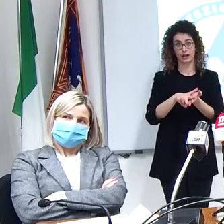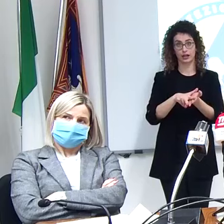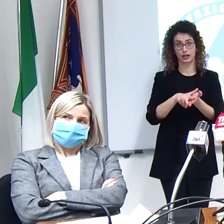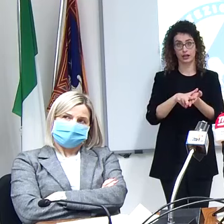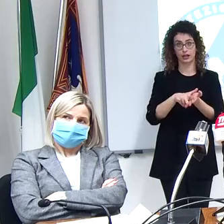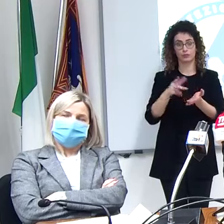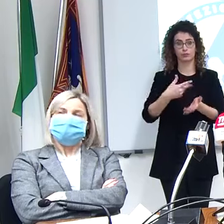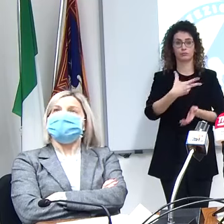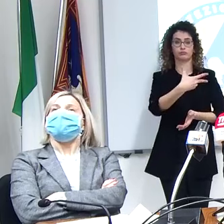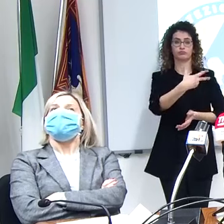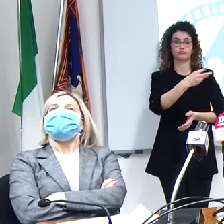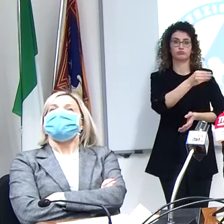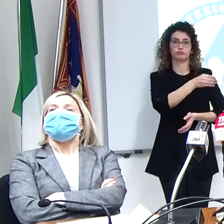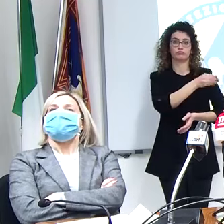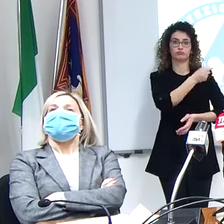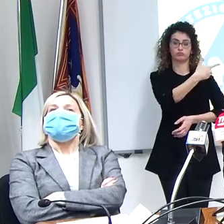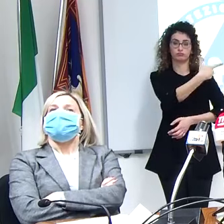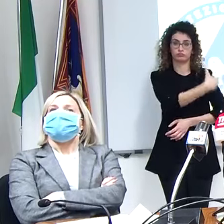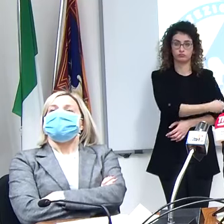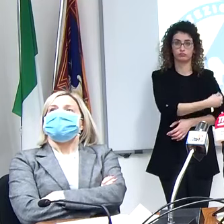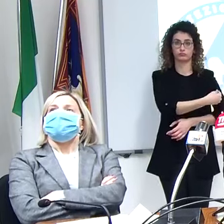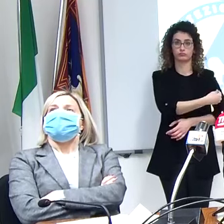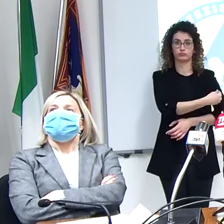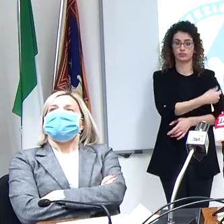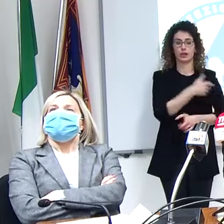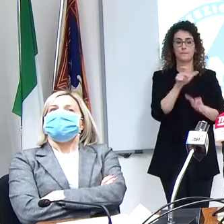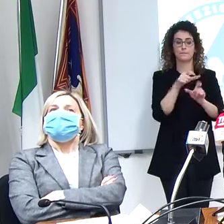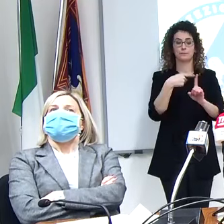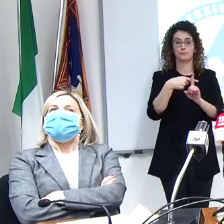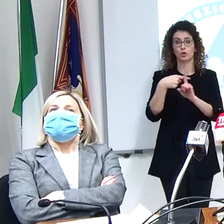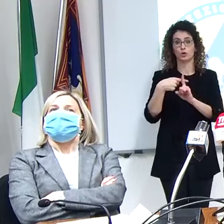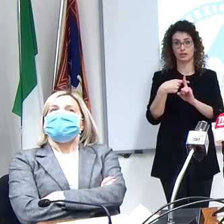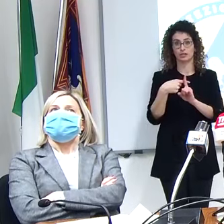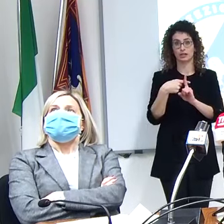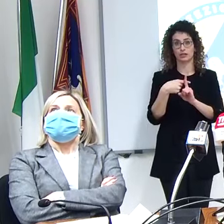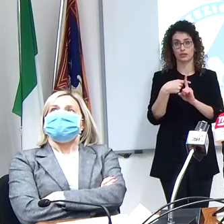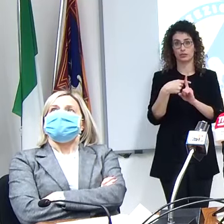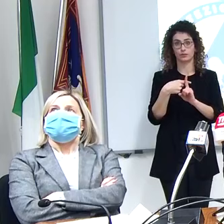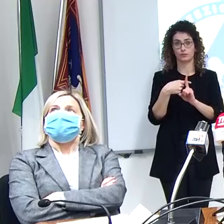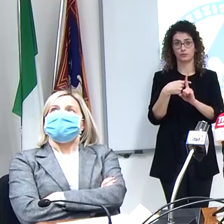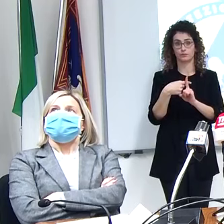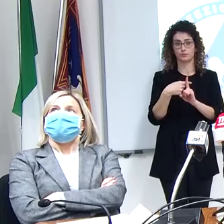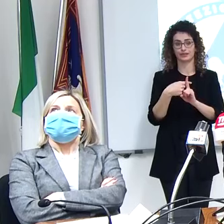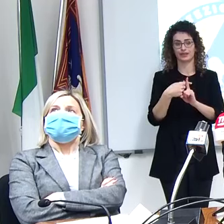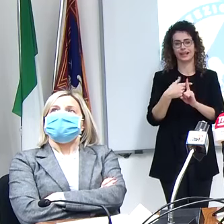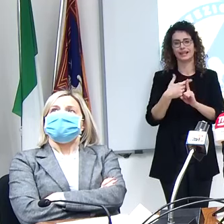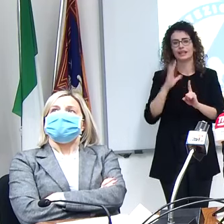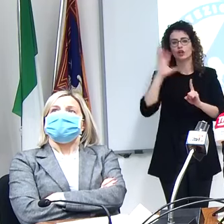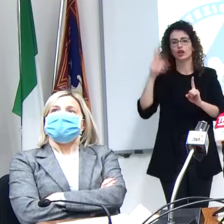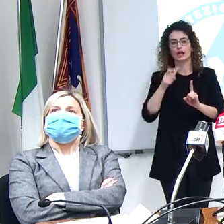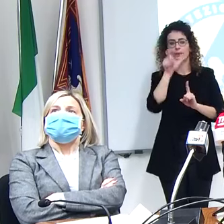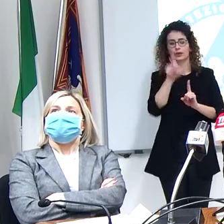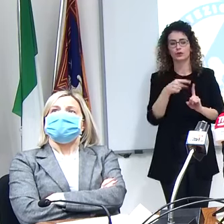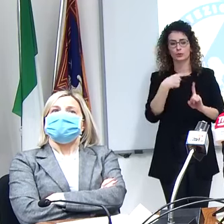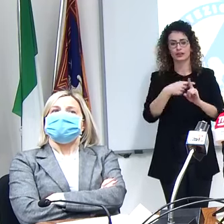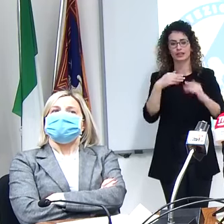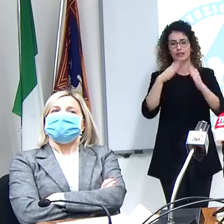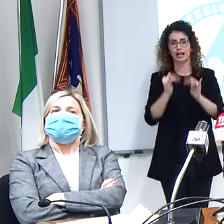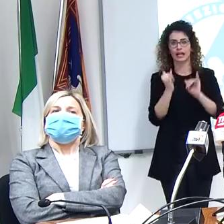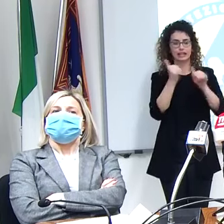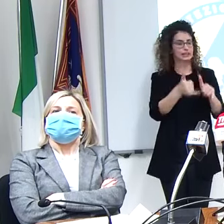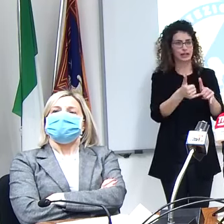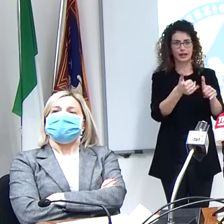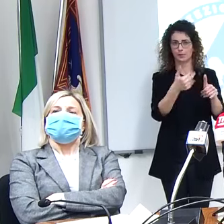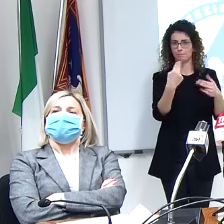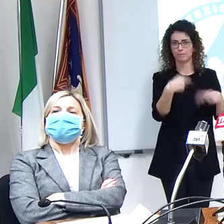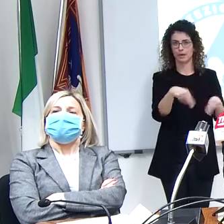questa infusione il paziente è positivo in teoria il positivo non può uscire di casa e tanto